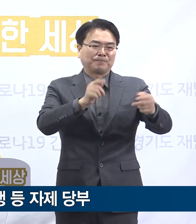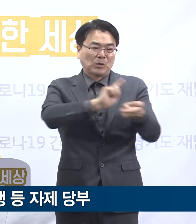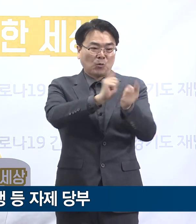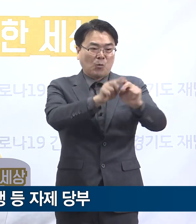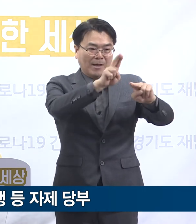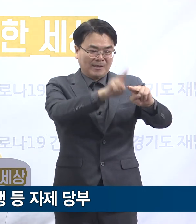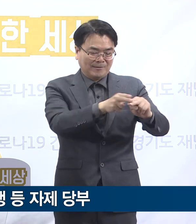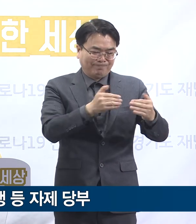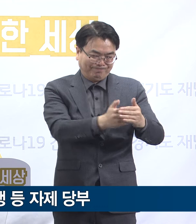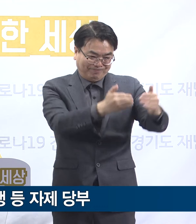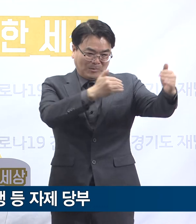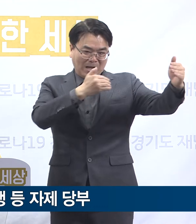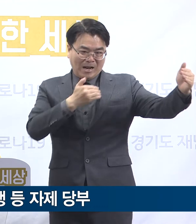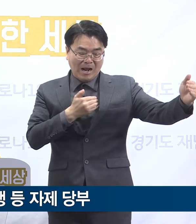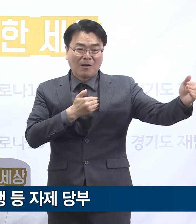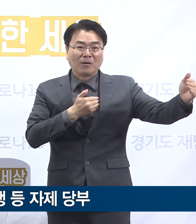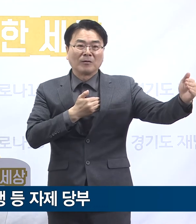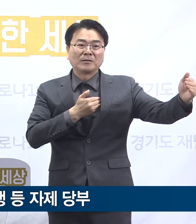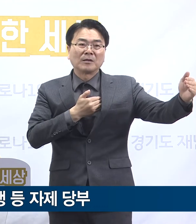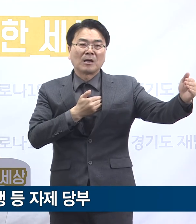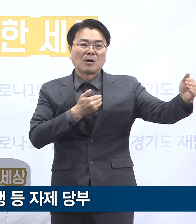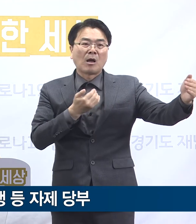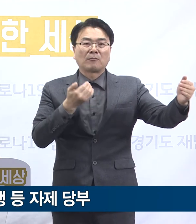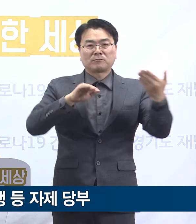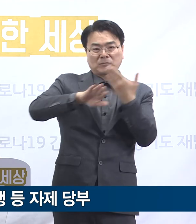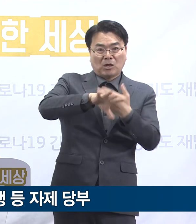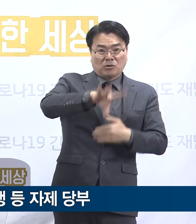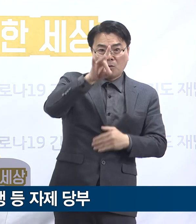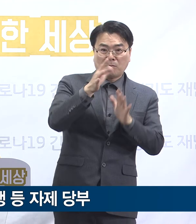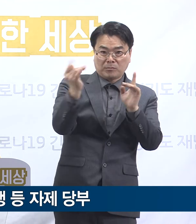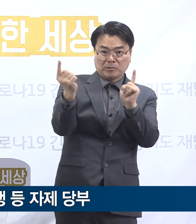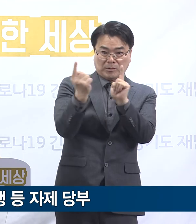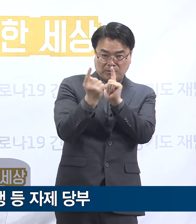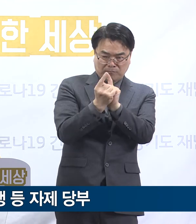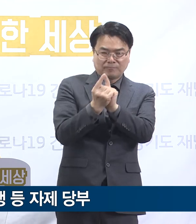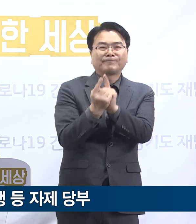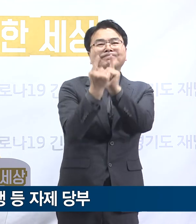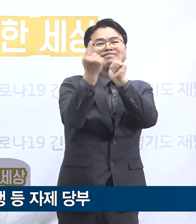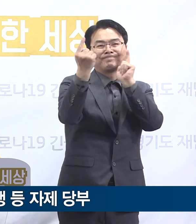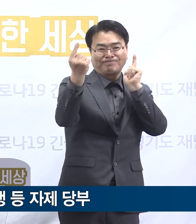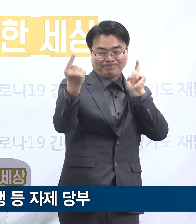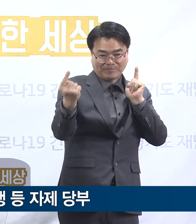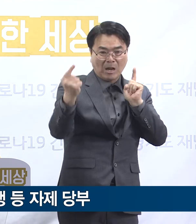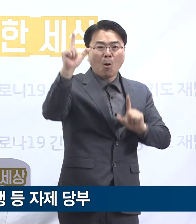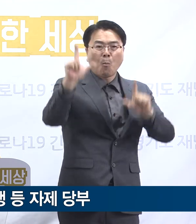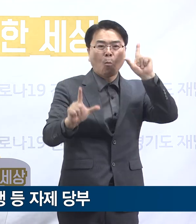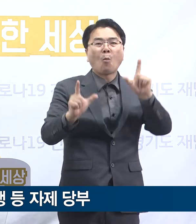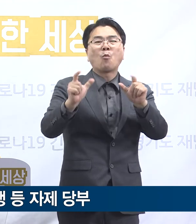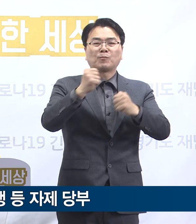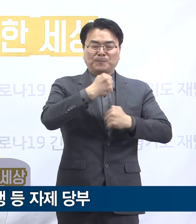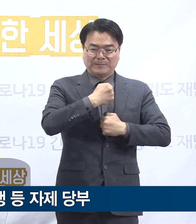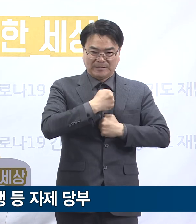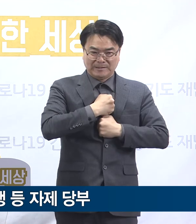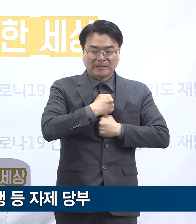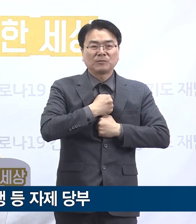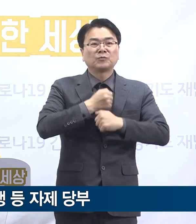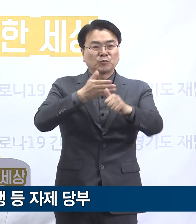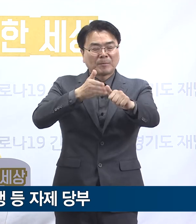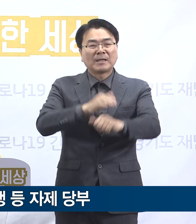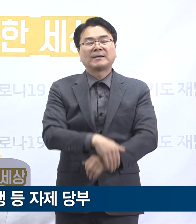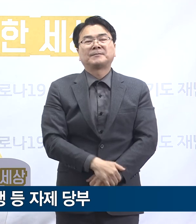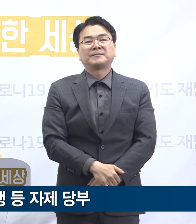간격을 1, 2미터 두고 앉거나 일행이 아닌 다른 사람들과 가급적 최대한 간격을 띄워 앉아 주시기 바랍니다.